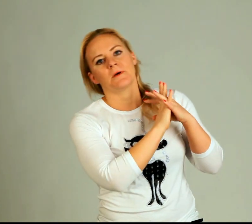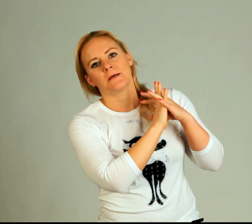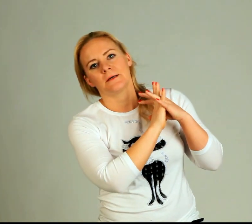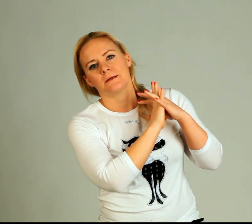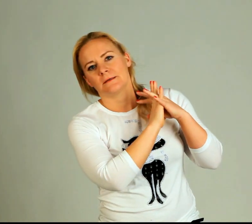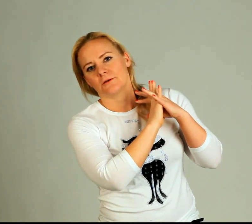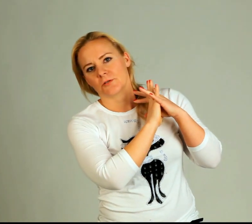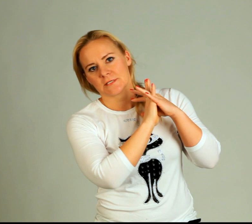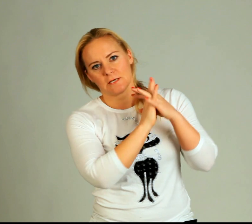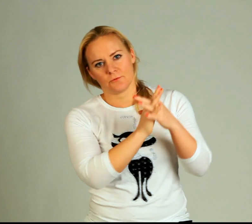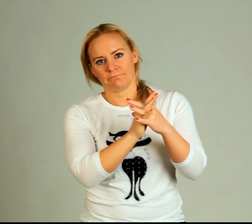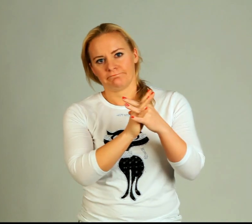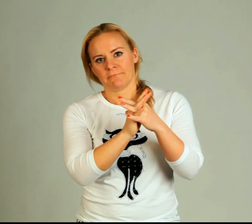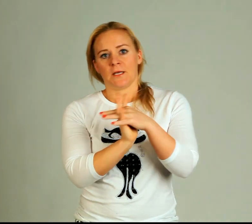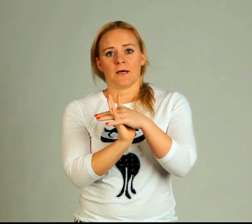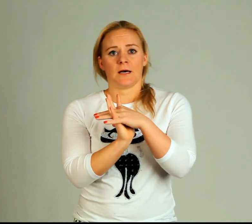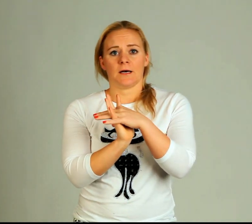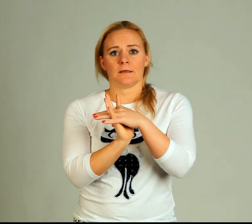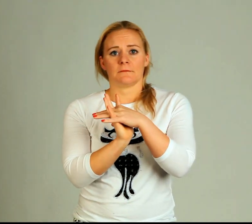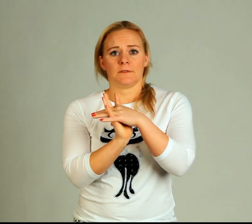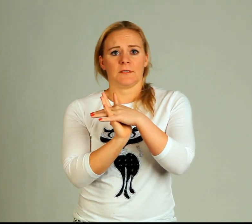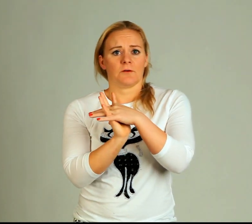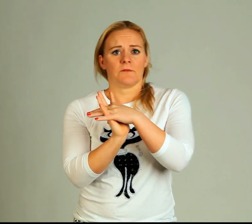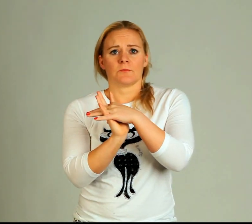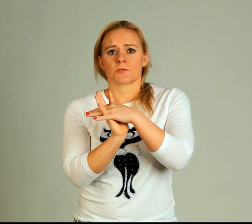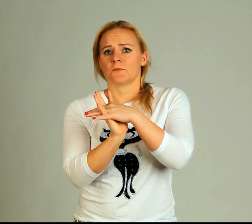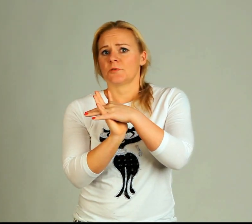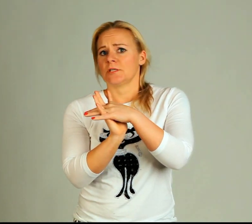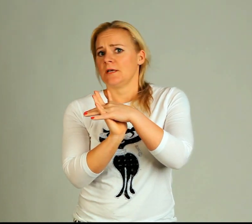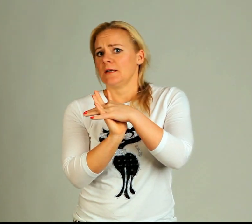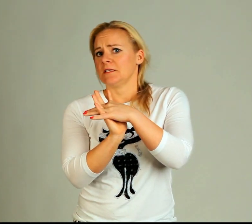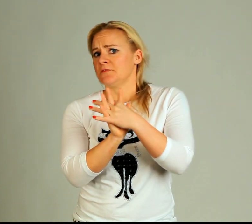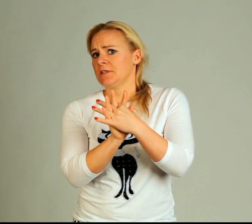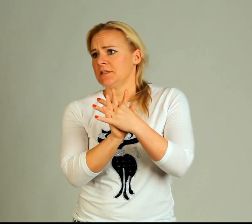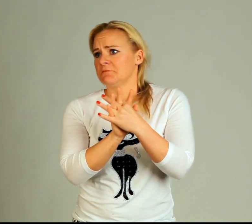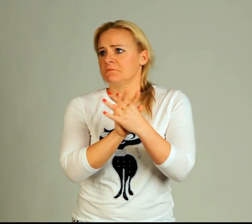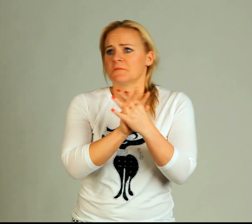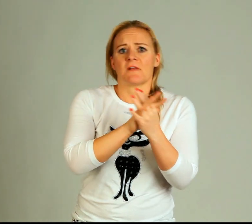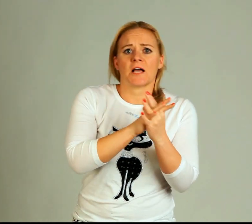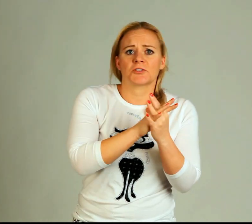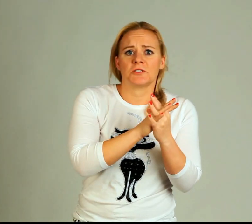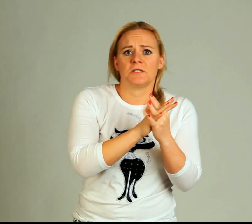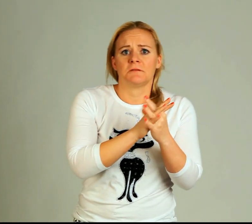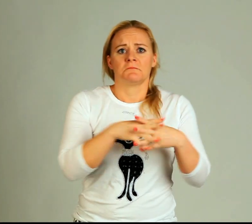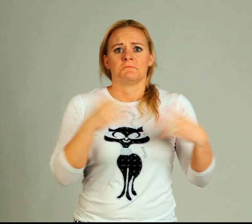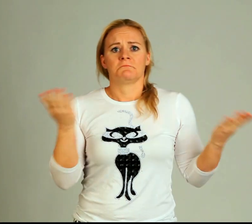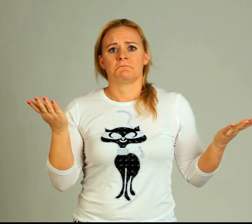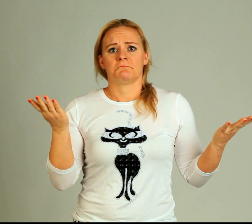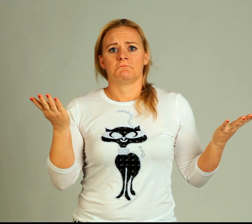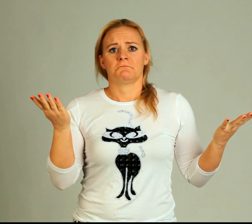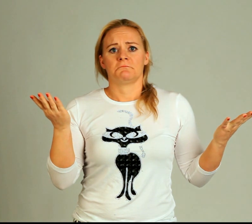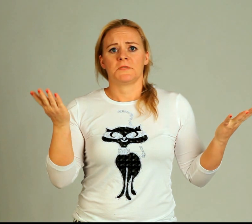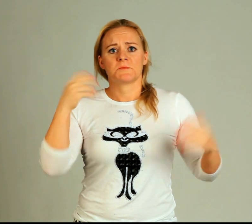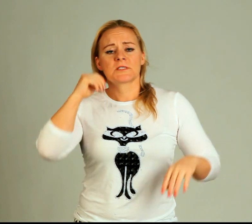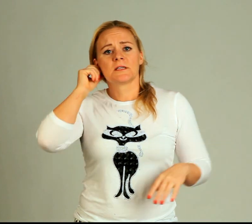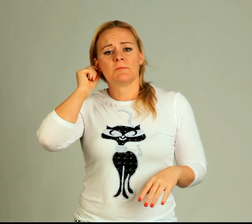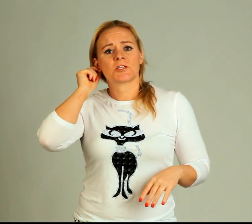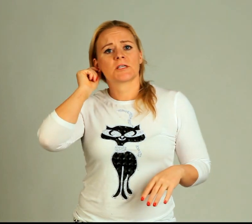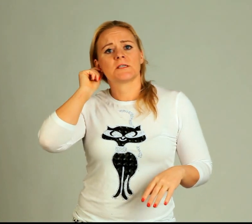hodně zdaru. A jakkoliv vám to znovu přijde divný, zvláštní, nesmyslný, mačkací